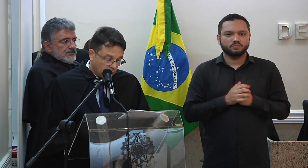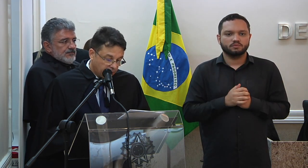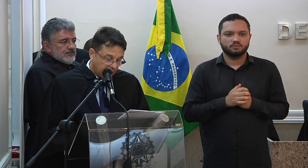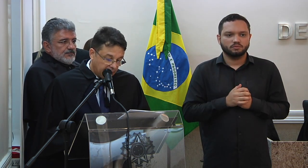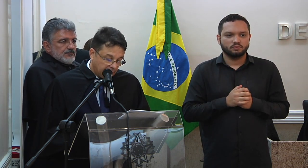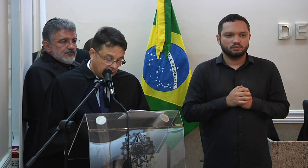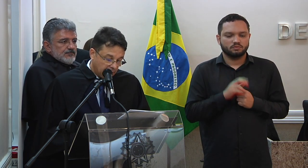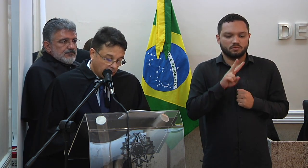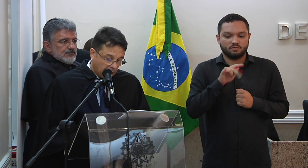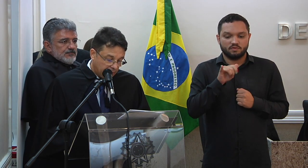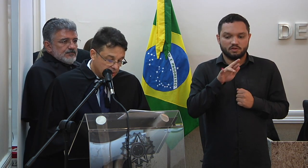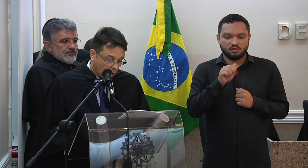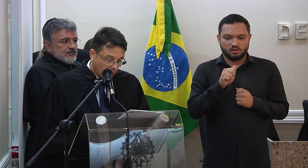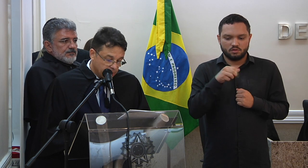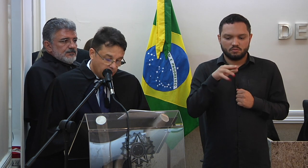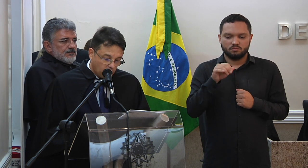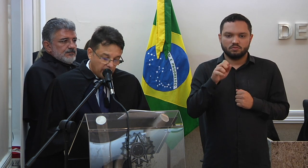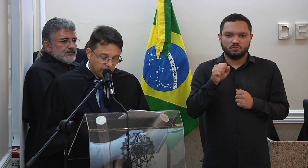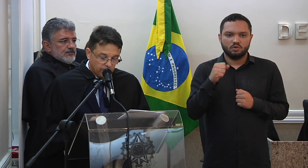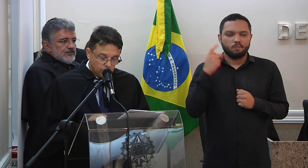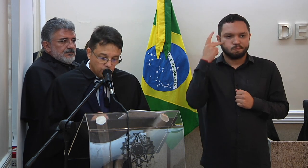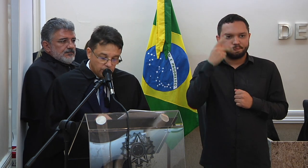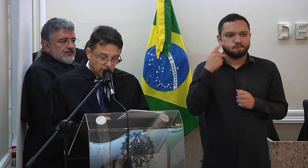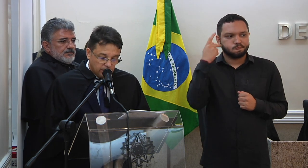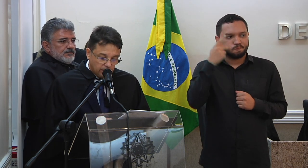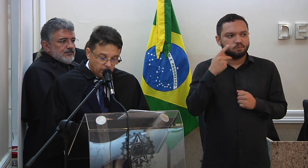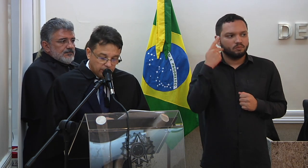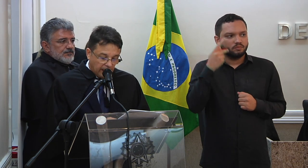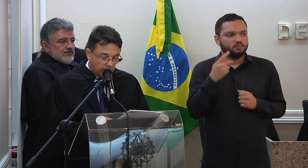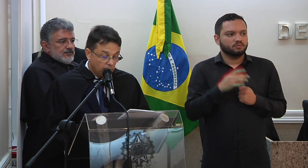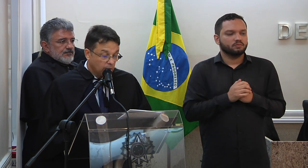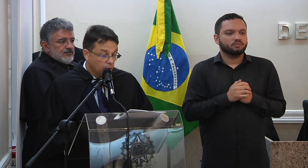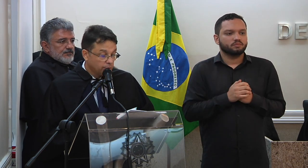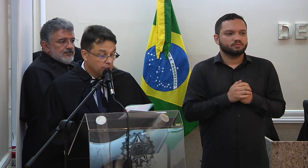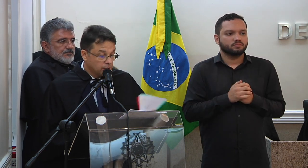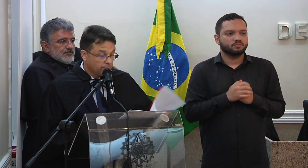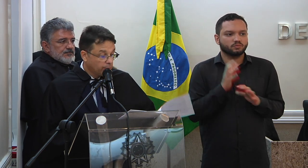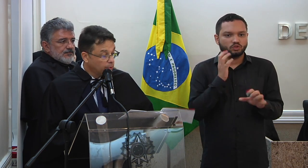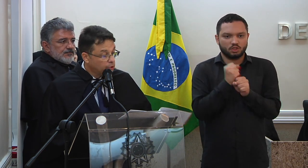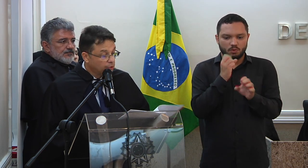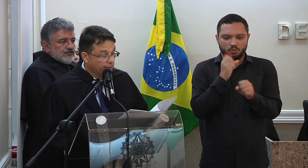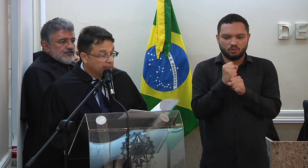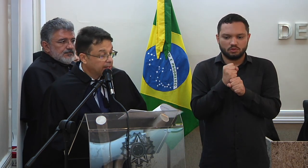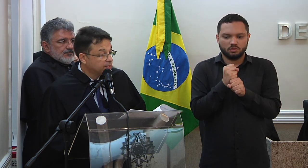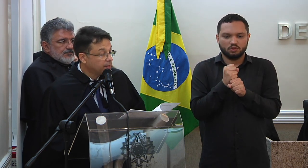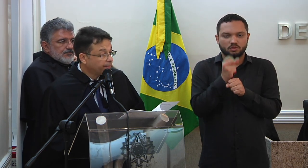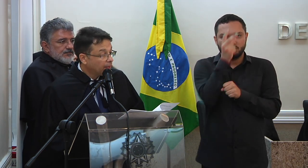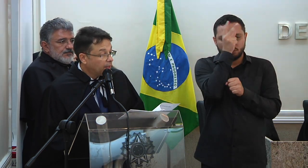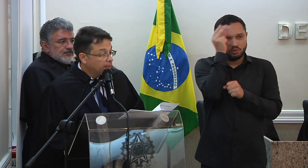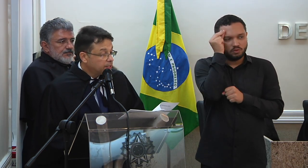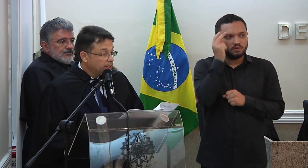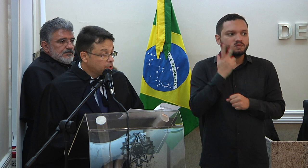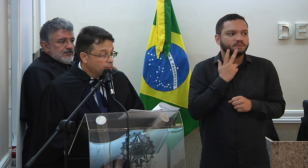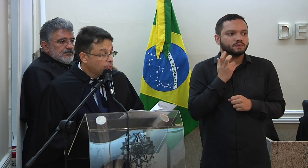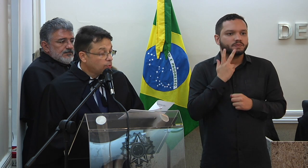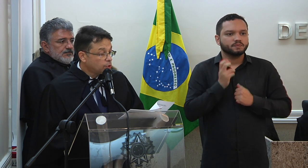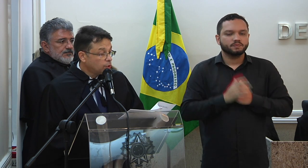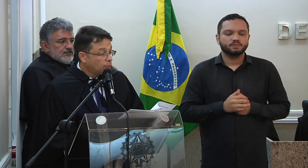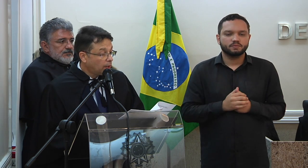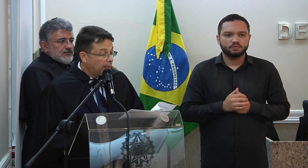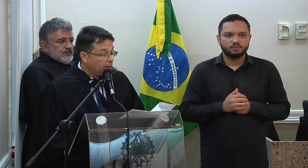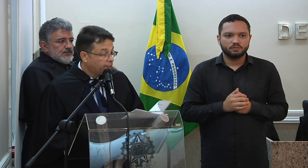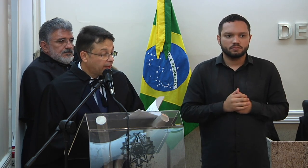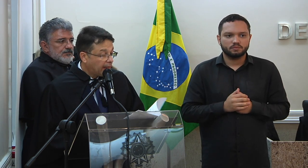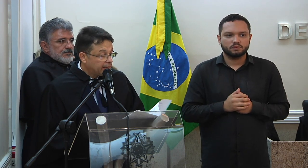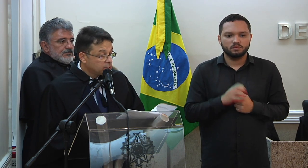senhora doutora Valéria Moraes Lopes procuradora de junta tributário do município de Fortaleza excelentíssimo